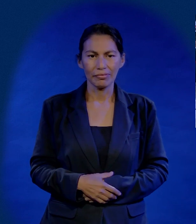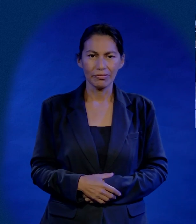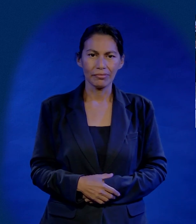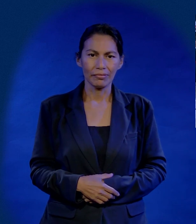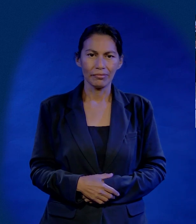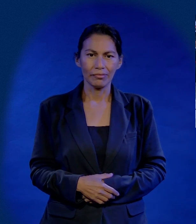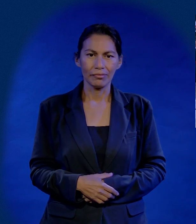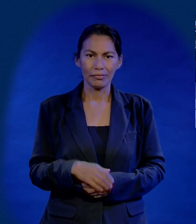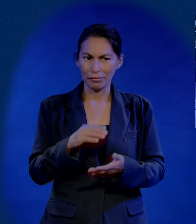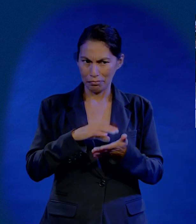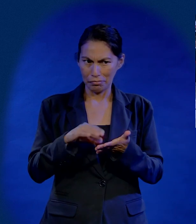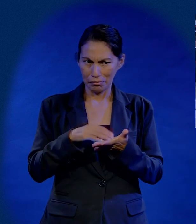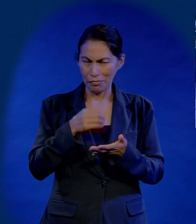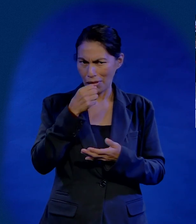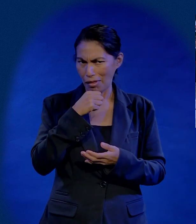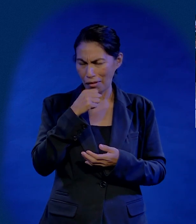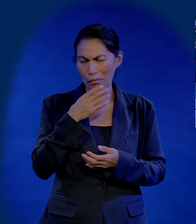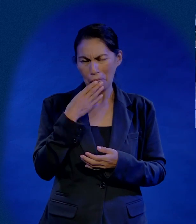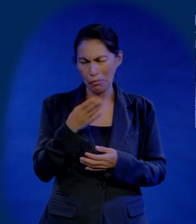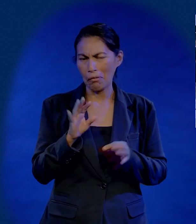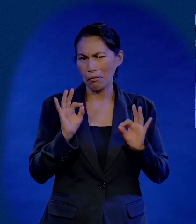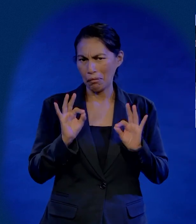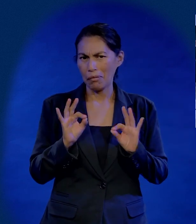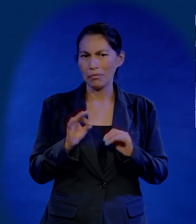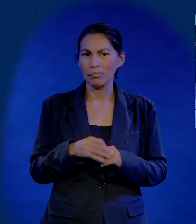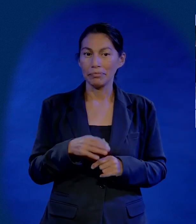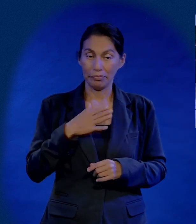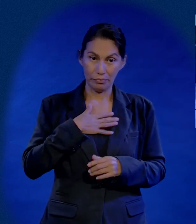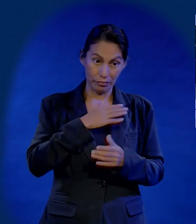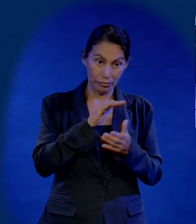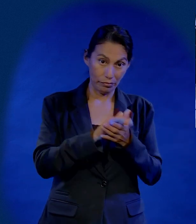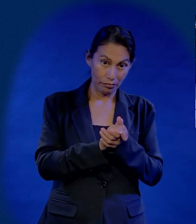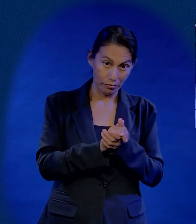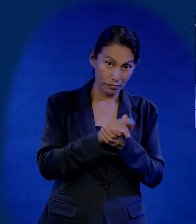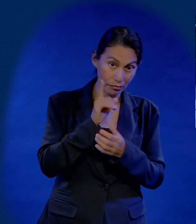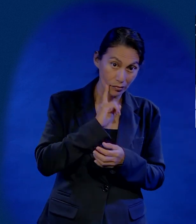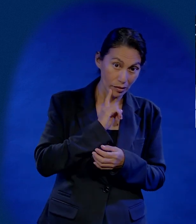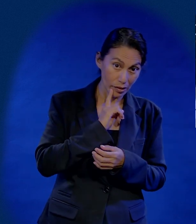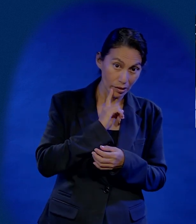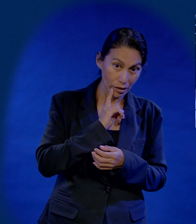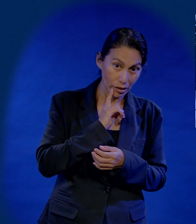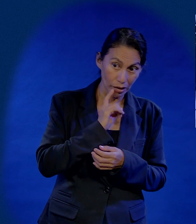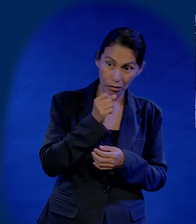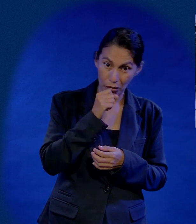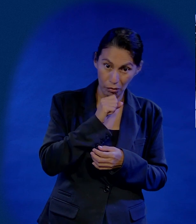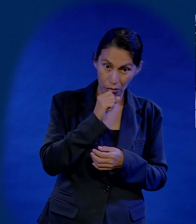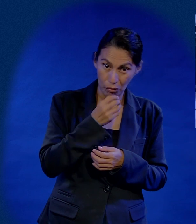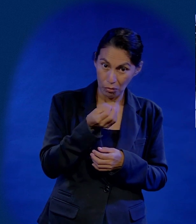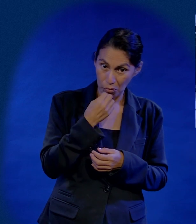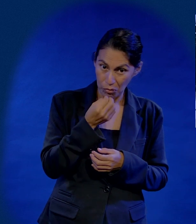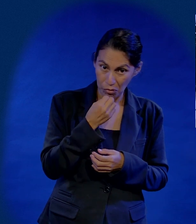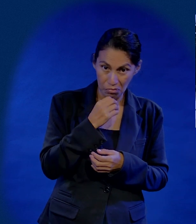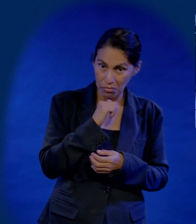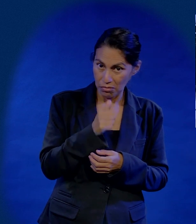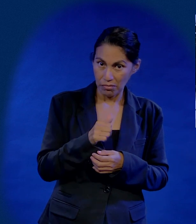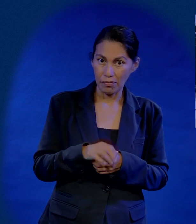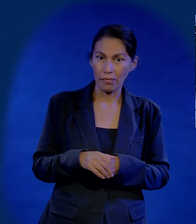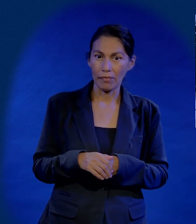Bueno, está bien, lo prometo. Se las compramos y comieron la nieve. Mi esposa también compró y no se la comió.